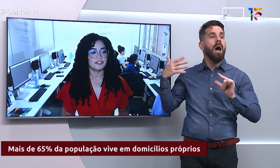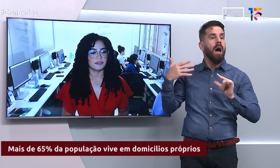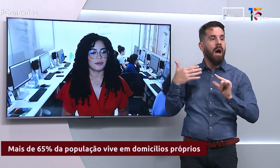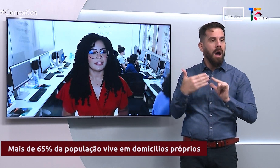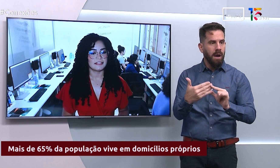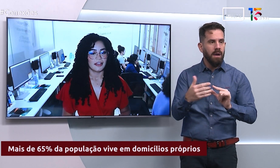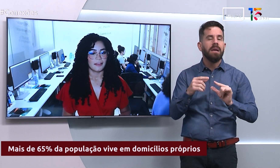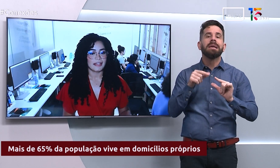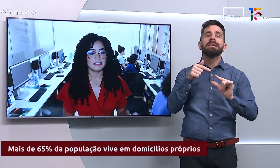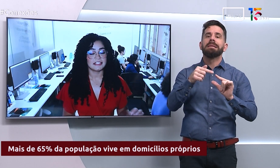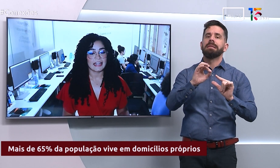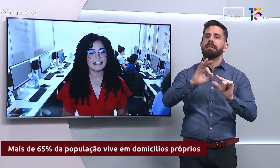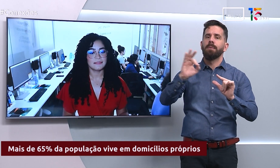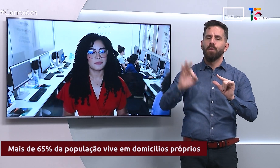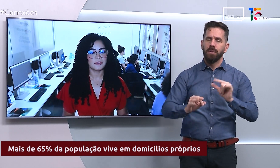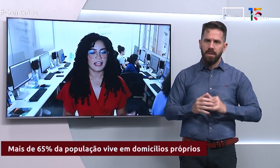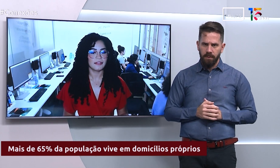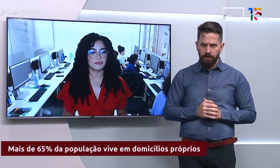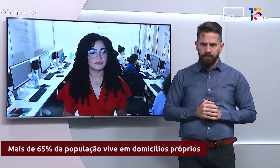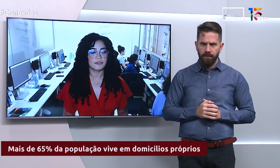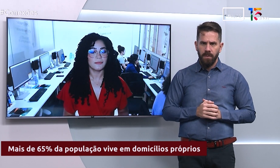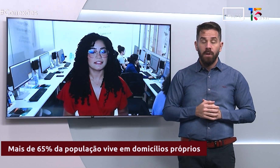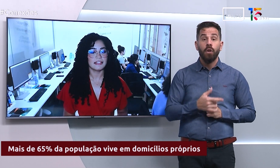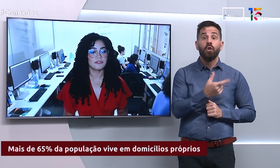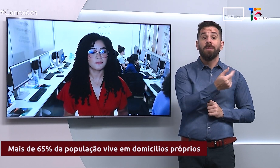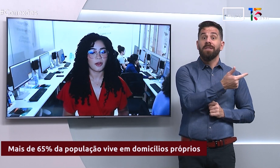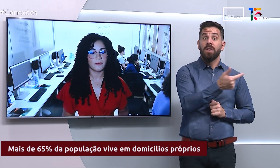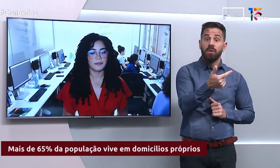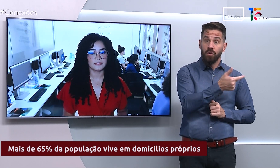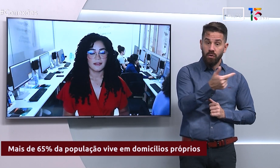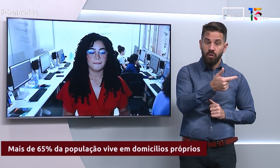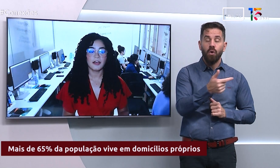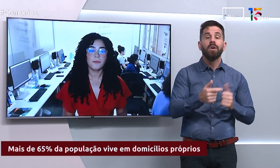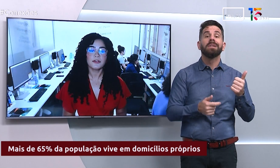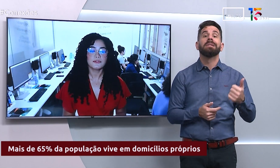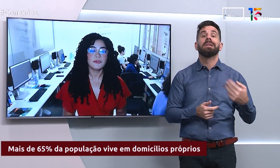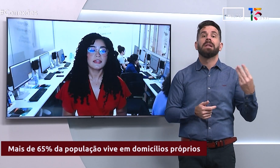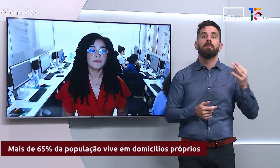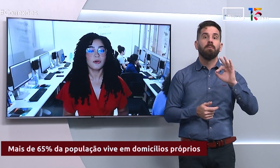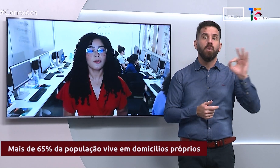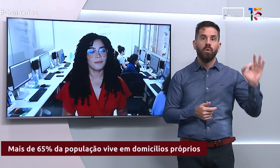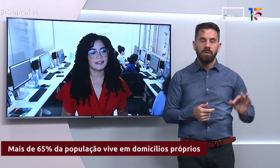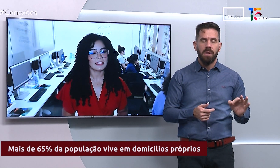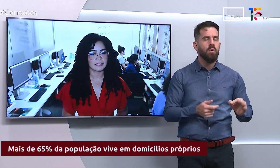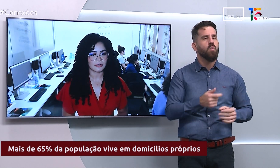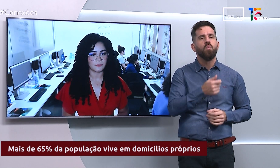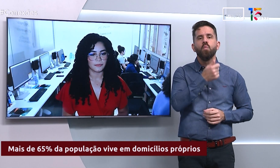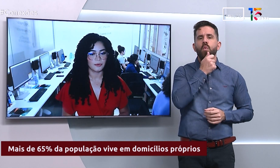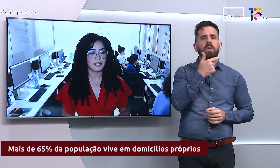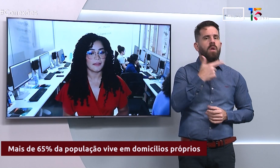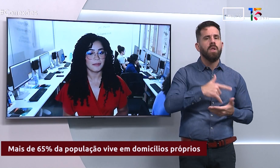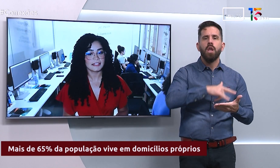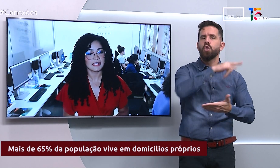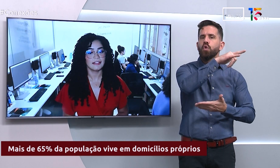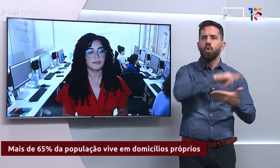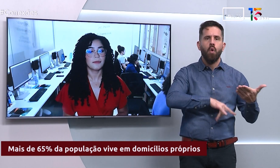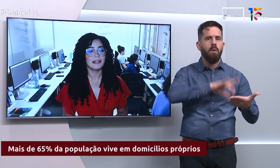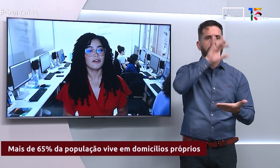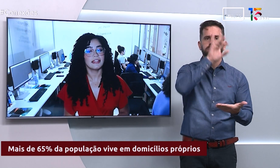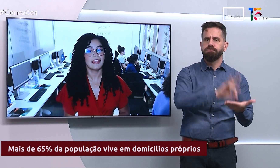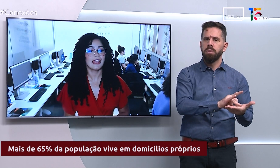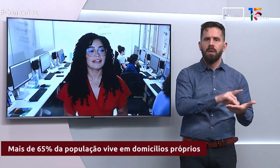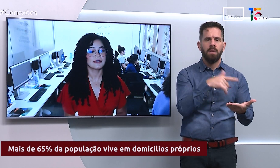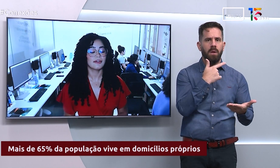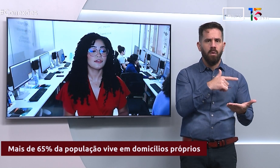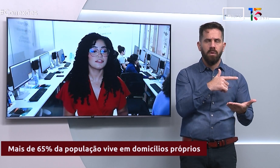2022, mais de 13% dos domicílios próprios não possuíam documentação, o que representa uma